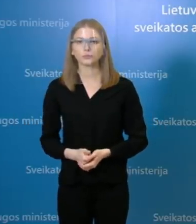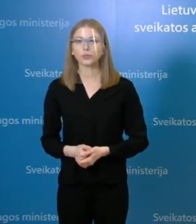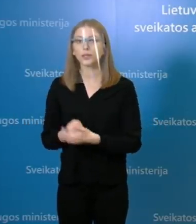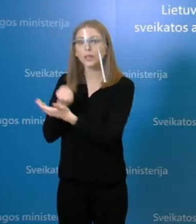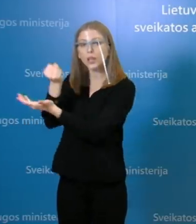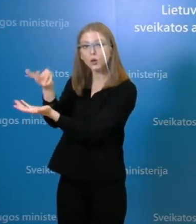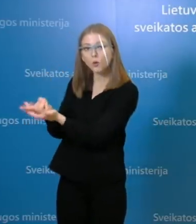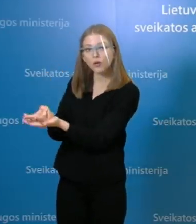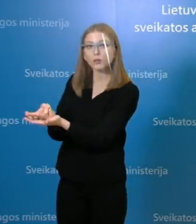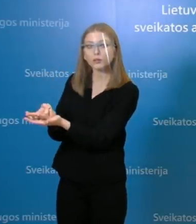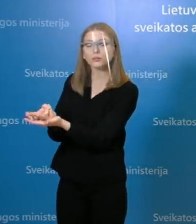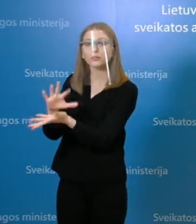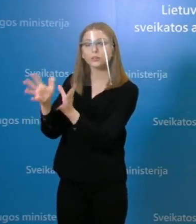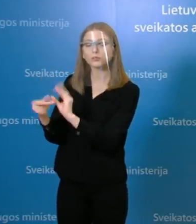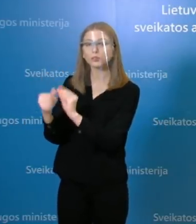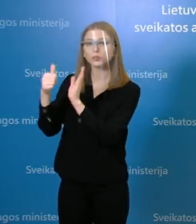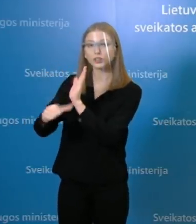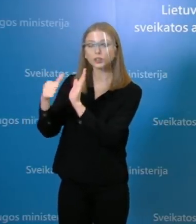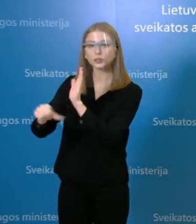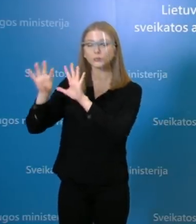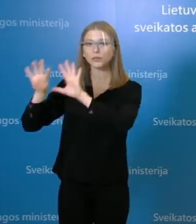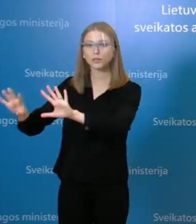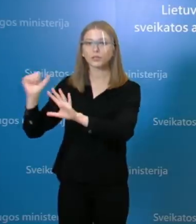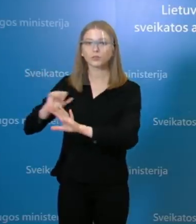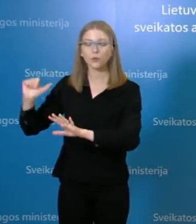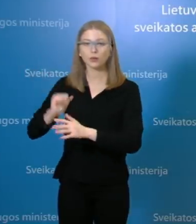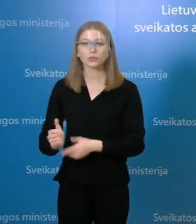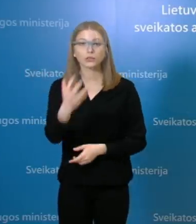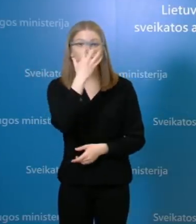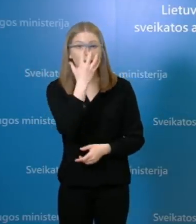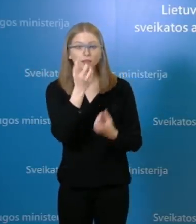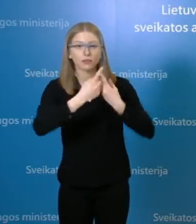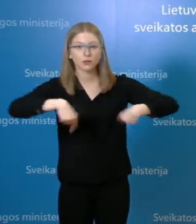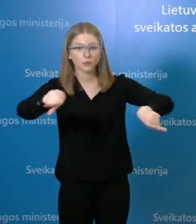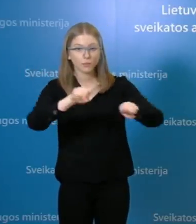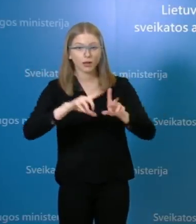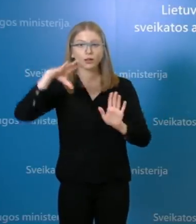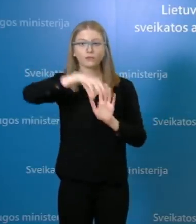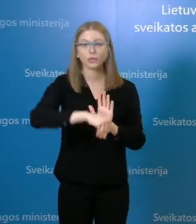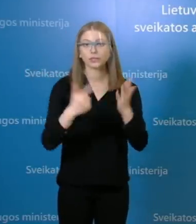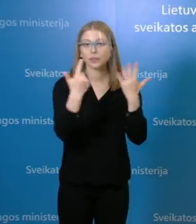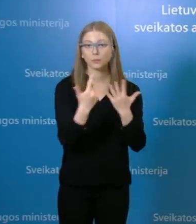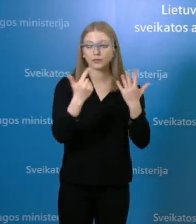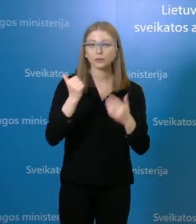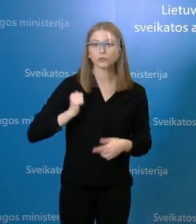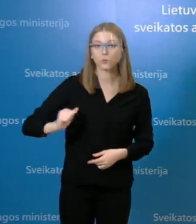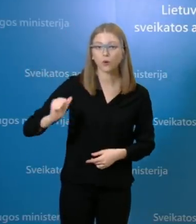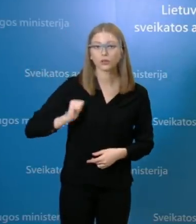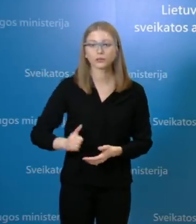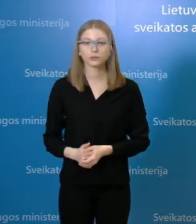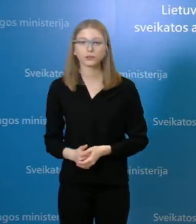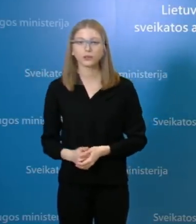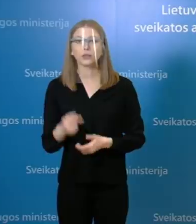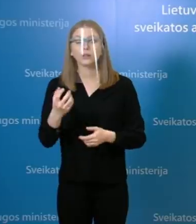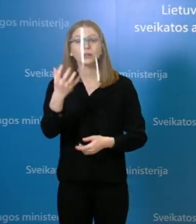79 asmenys ir animacijos intensyviosios terapijos skyriose 7, taikoma dirbtinė aplaučių